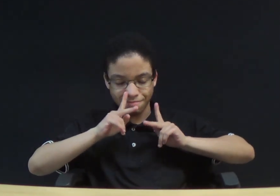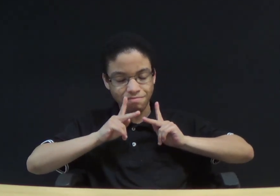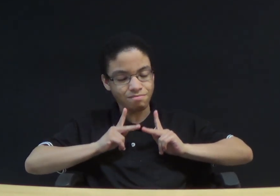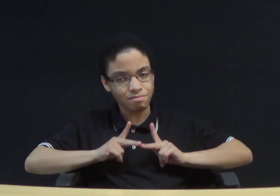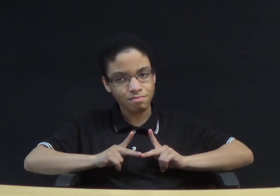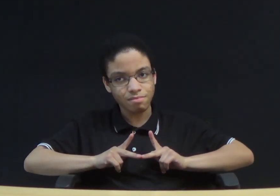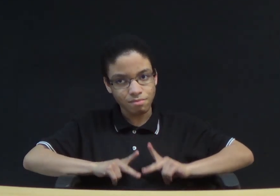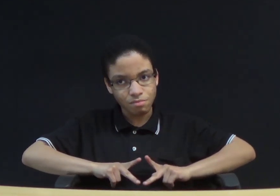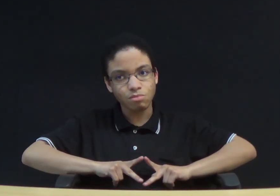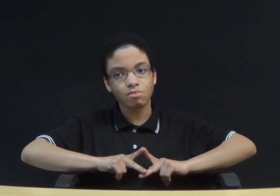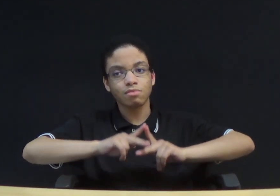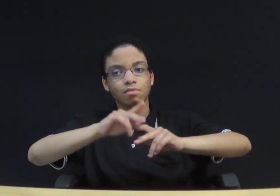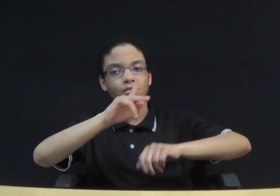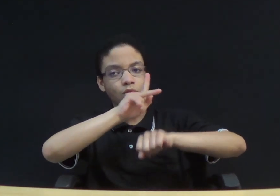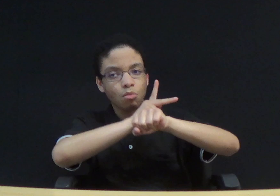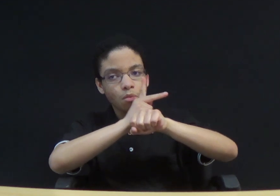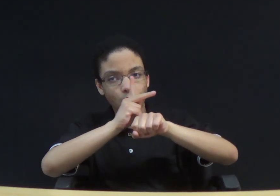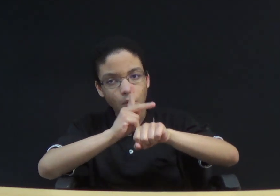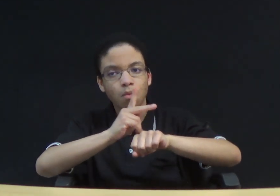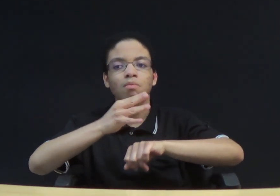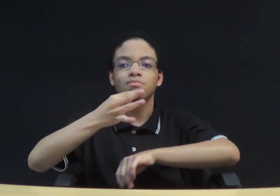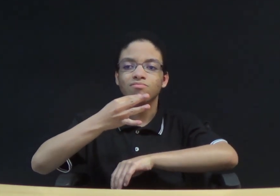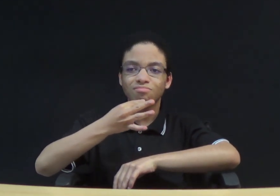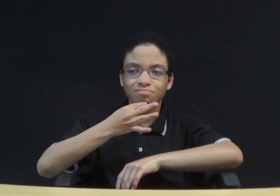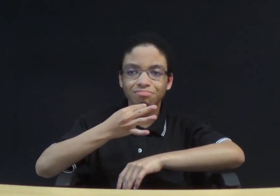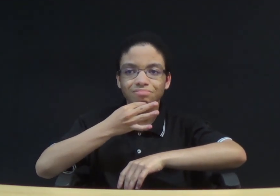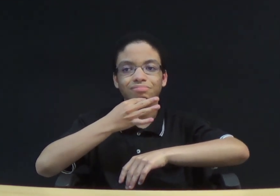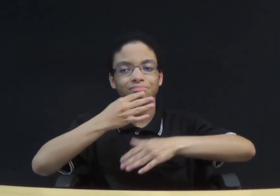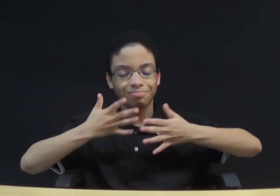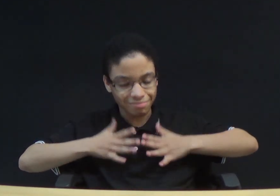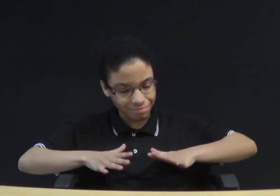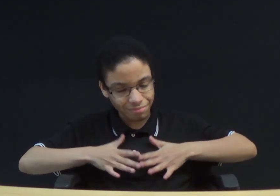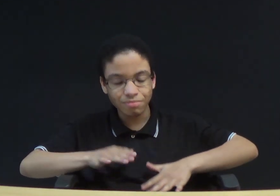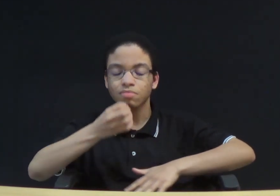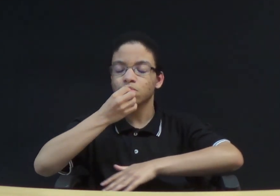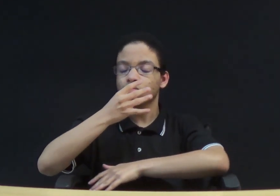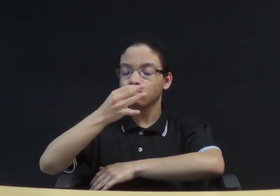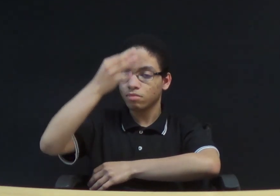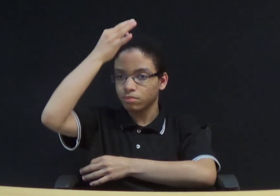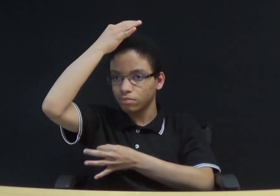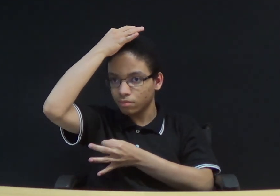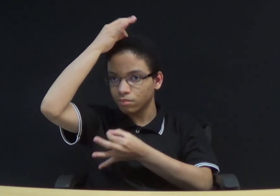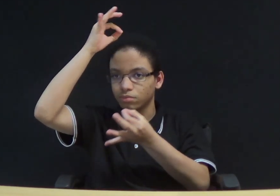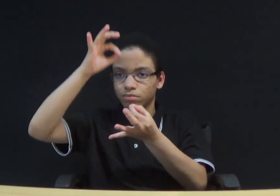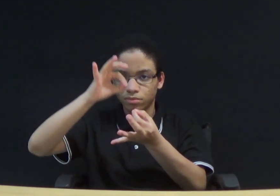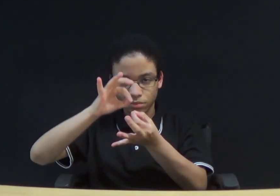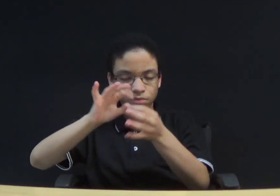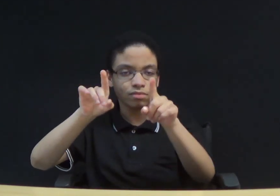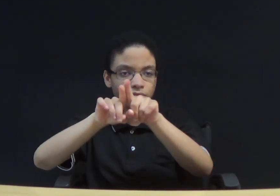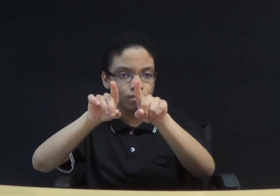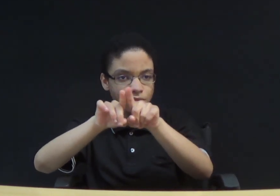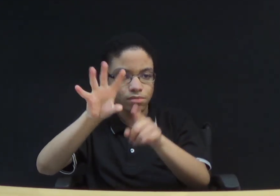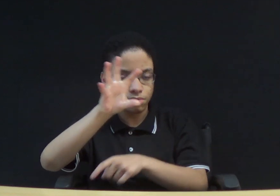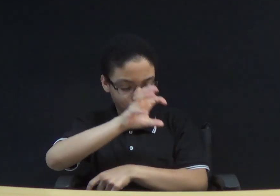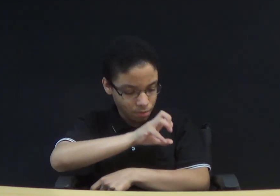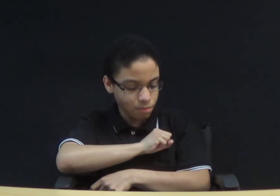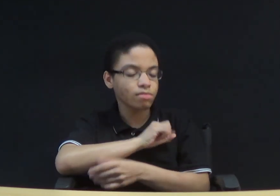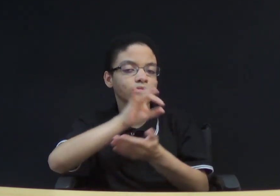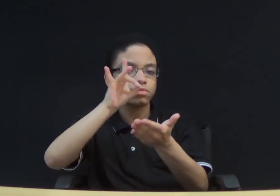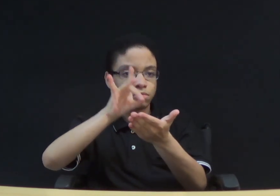conhecimento, paciência e bondade, no Espírito Santo e no amor sincero. A busca por direção no